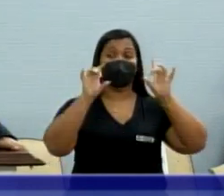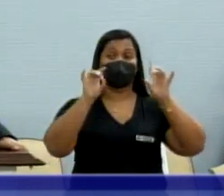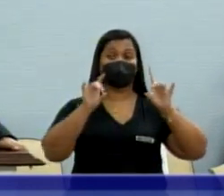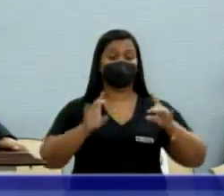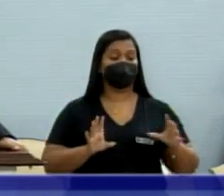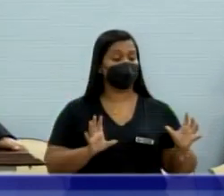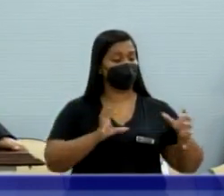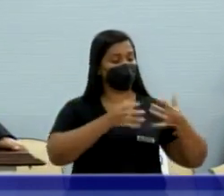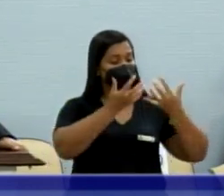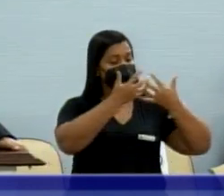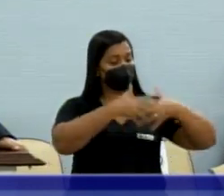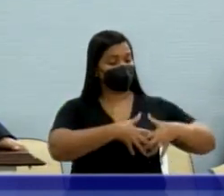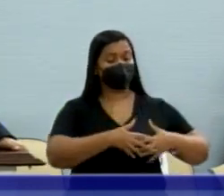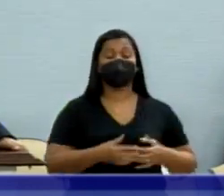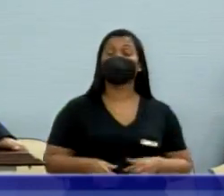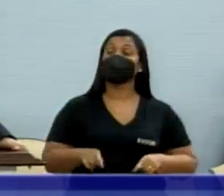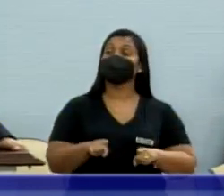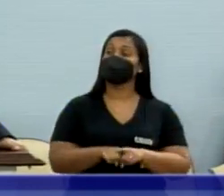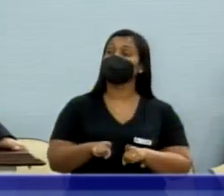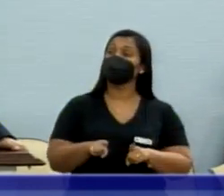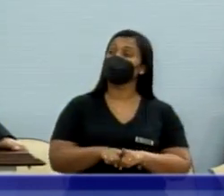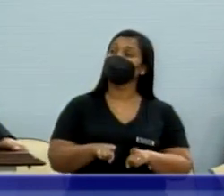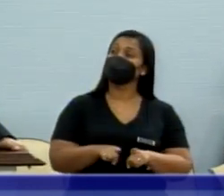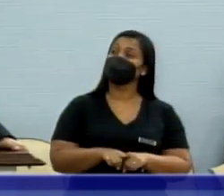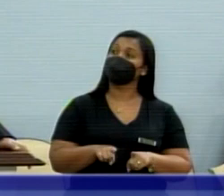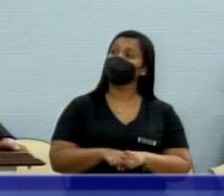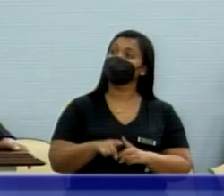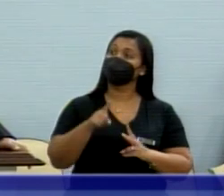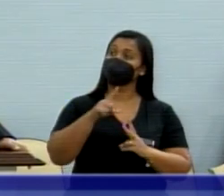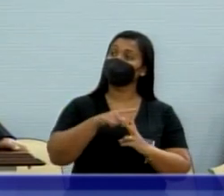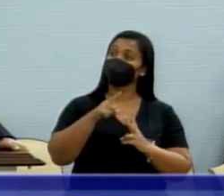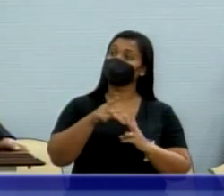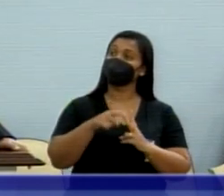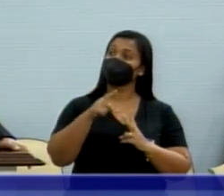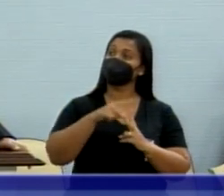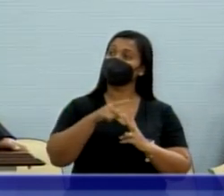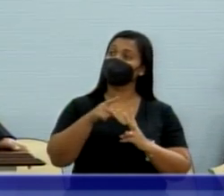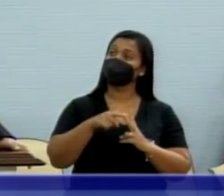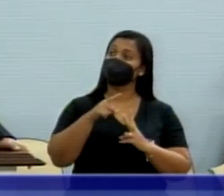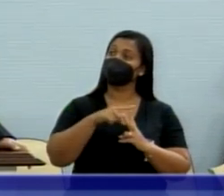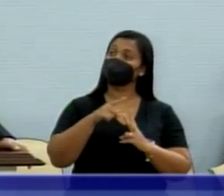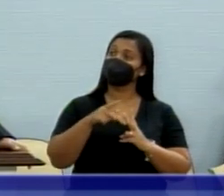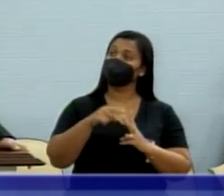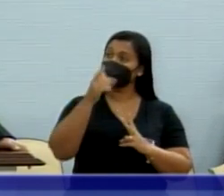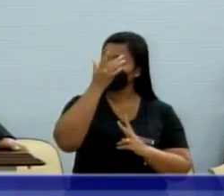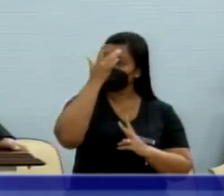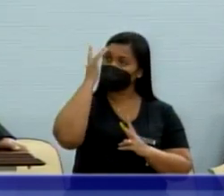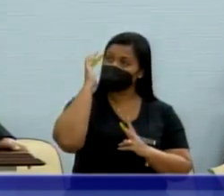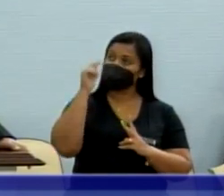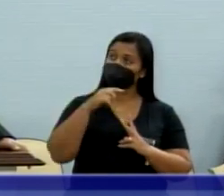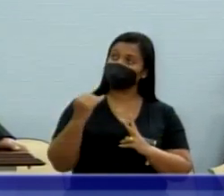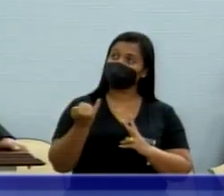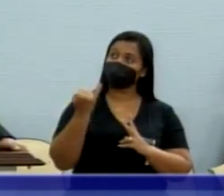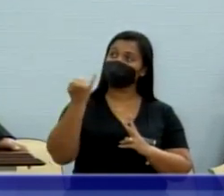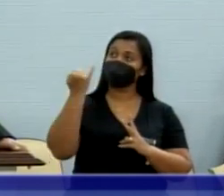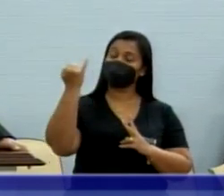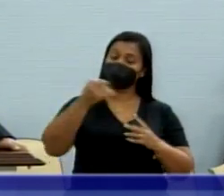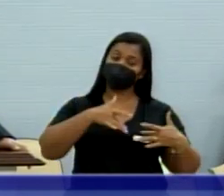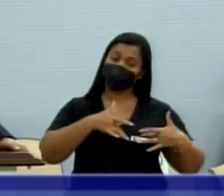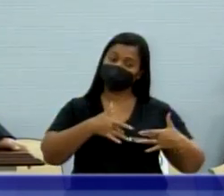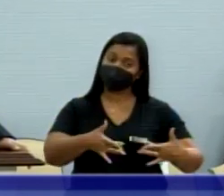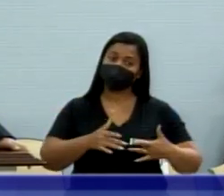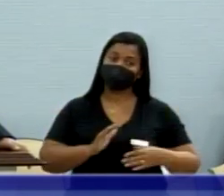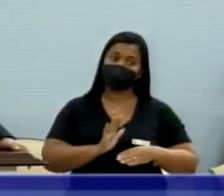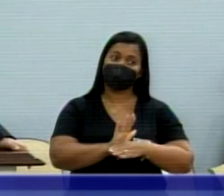E ter seus dois grandes lemas oficiais, é dar de si sem pensar em si, e mais se beneficia